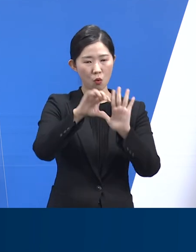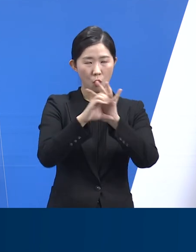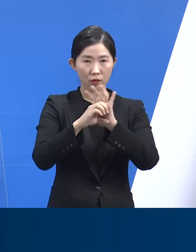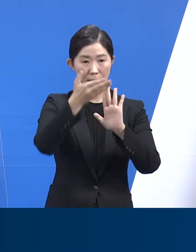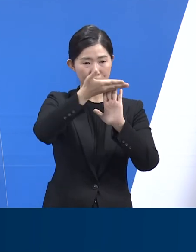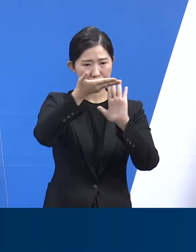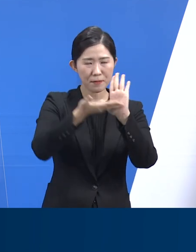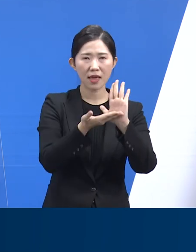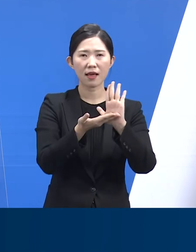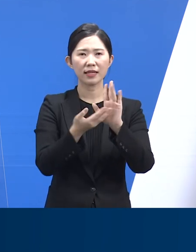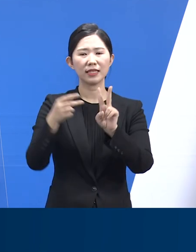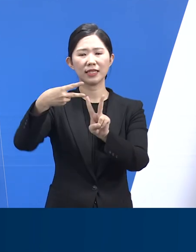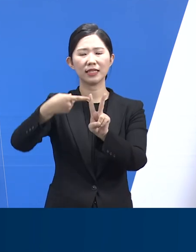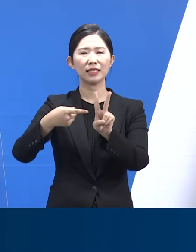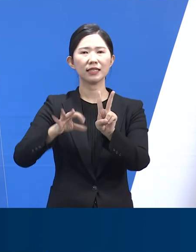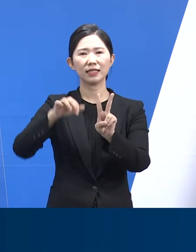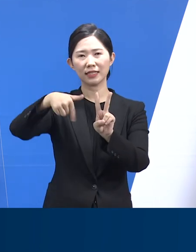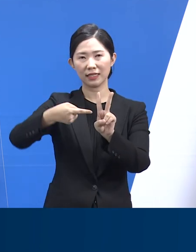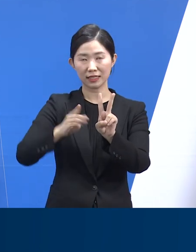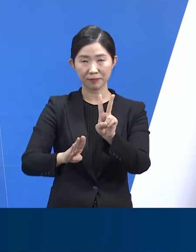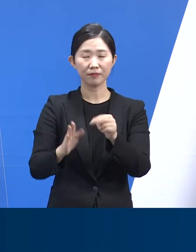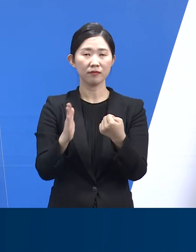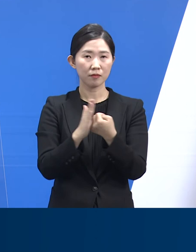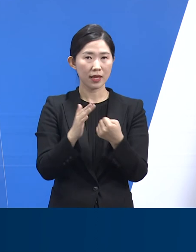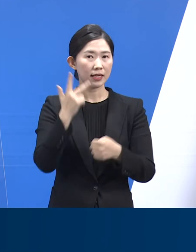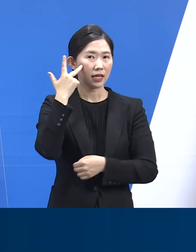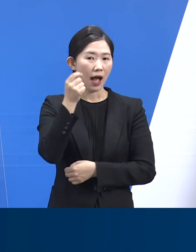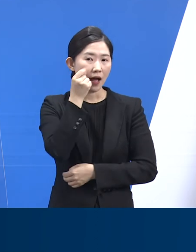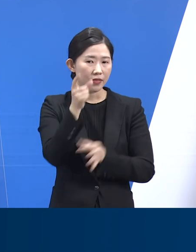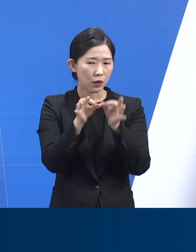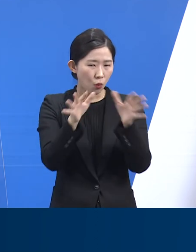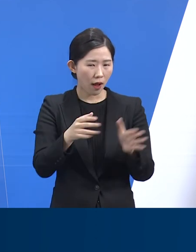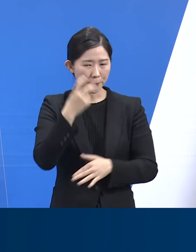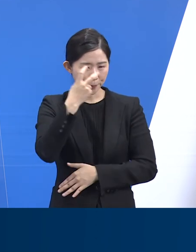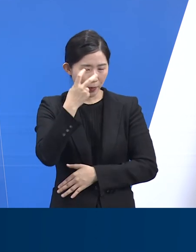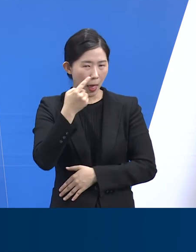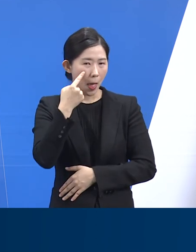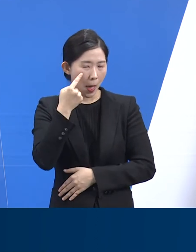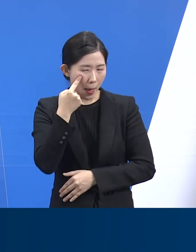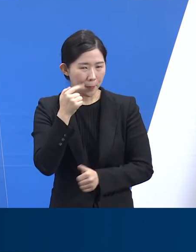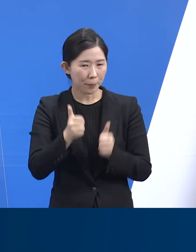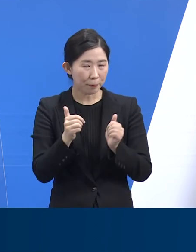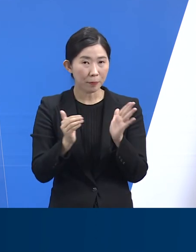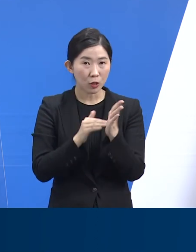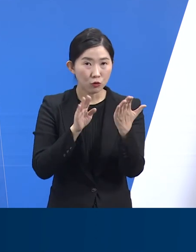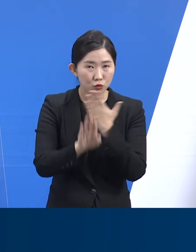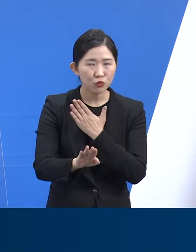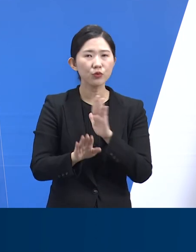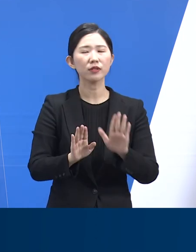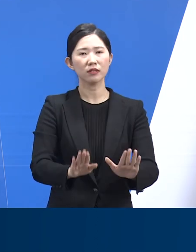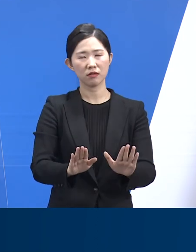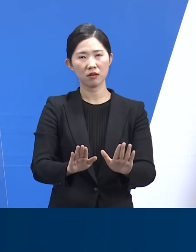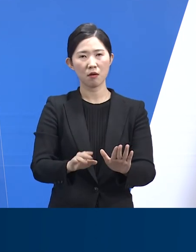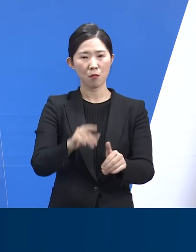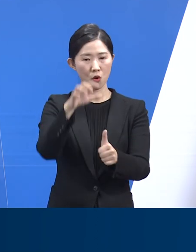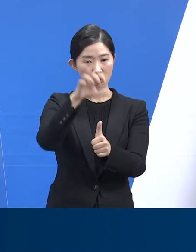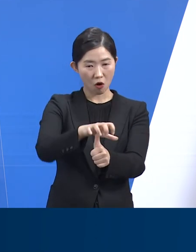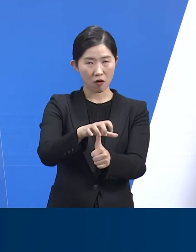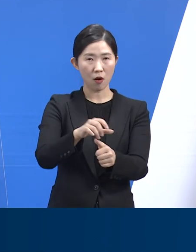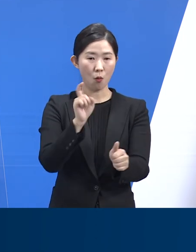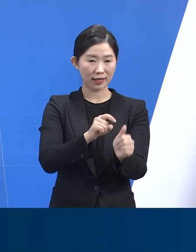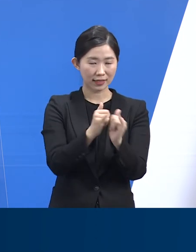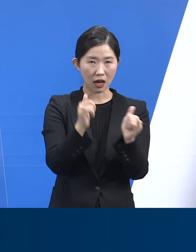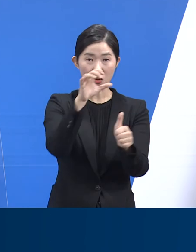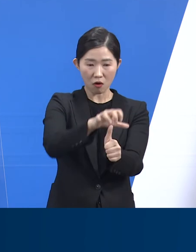2급으로 하향되고 4주간의 이행기를 거쳐 격리 업무도 해제될 예정입니다. 이행기 동안에는